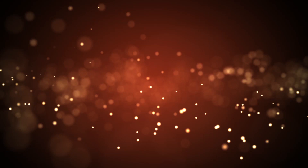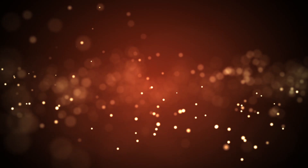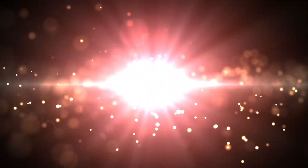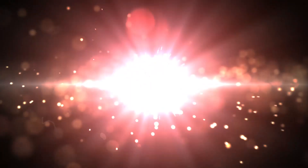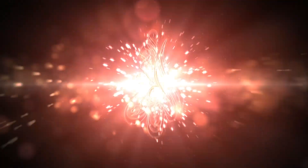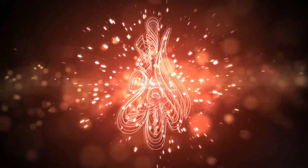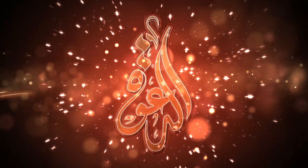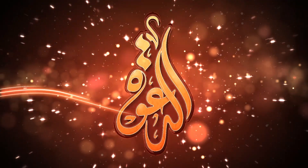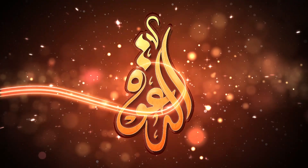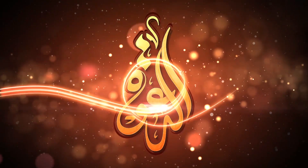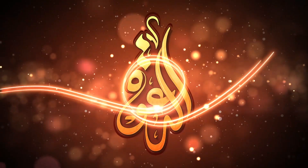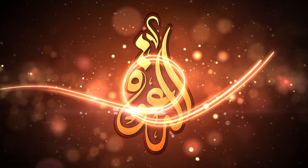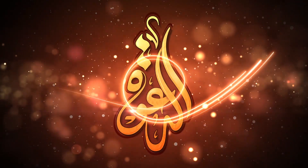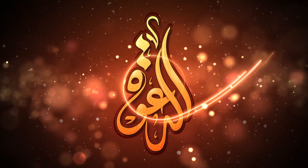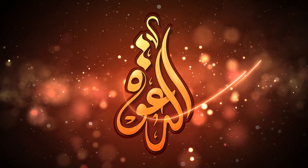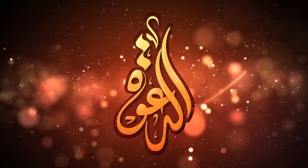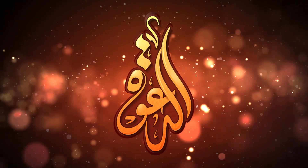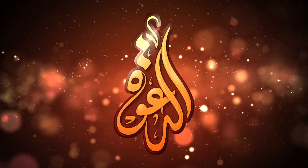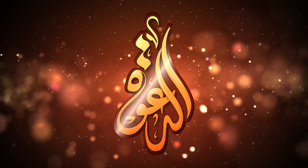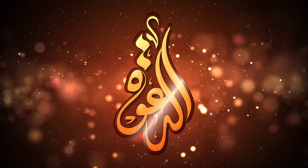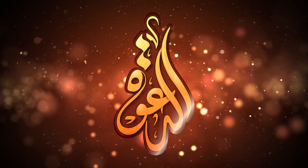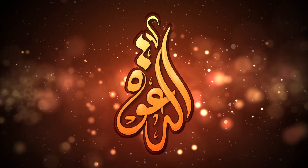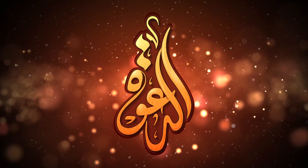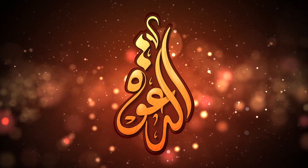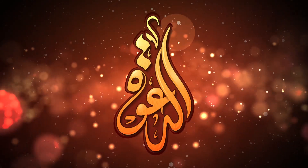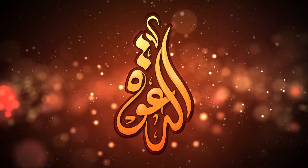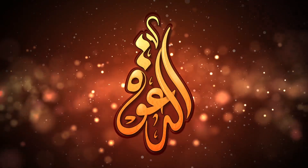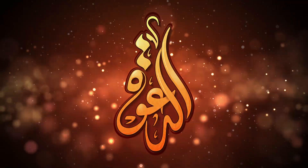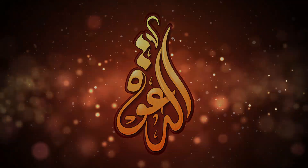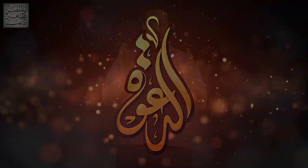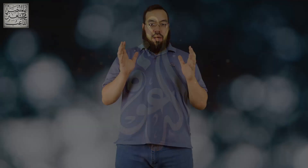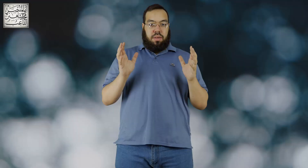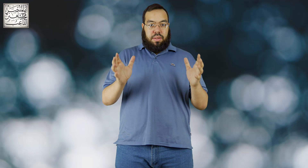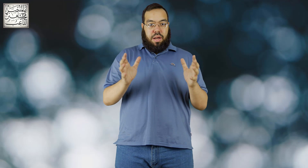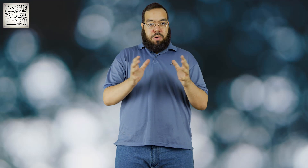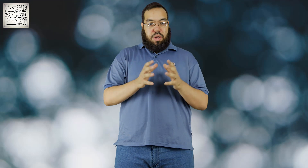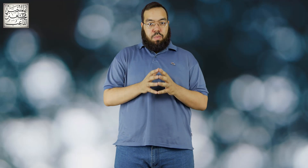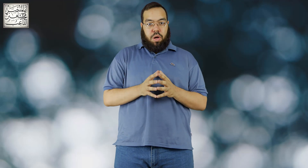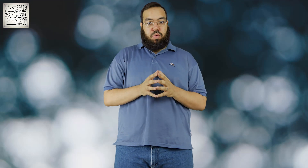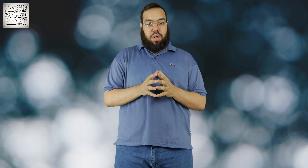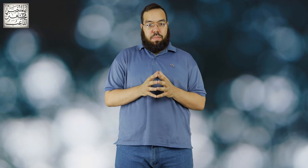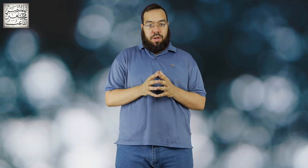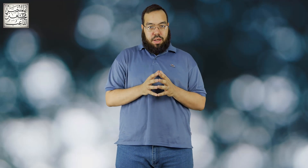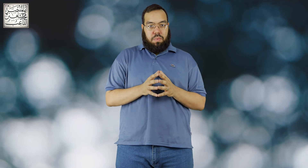بسم الله الرحمن الرحيم السلام عليكم ورحمة الله وبركاته